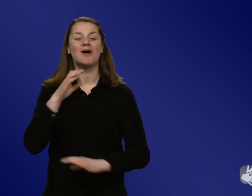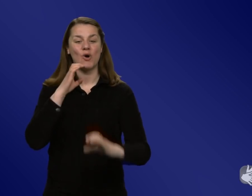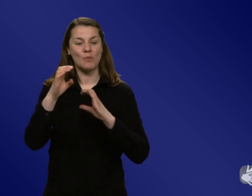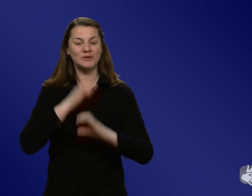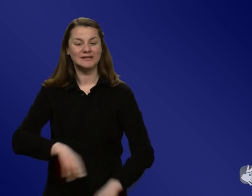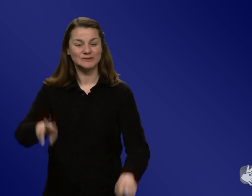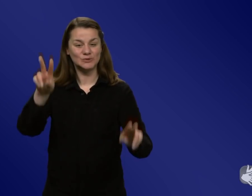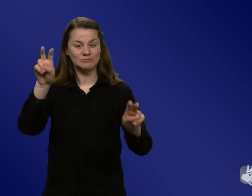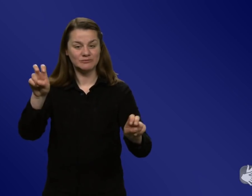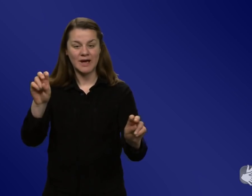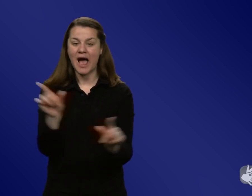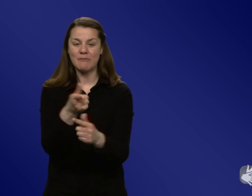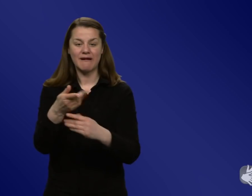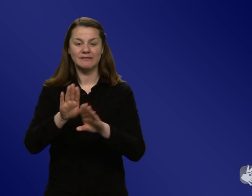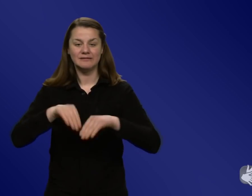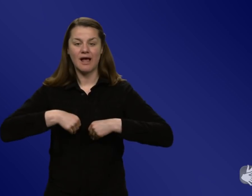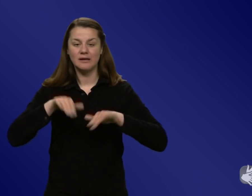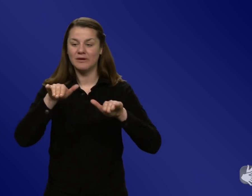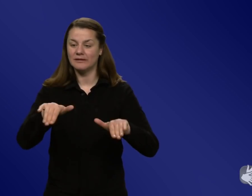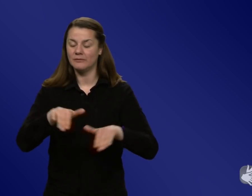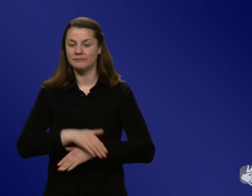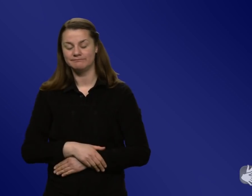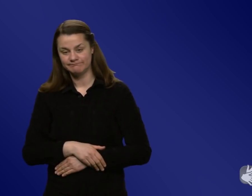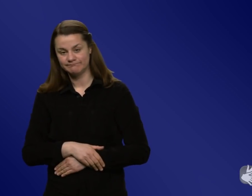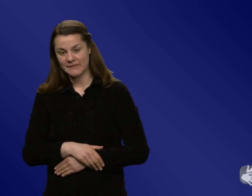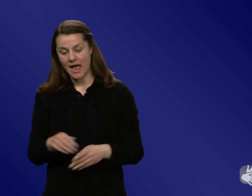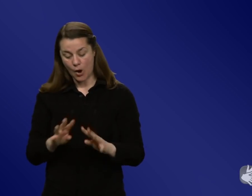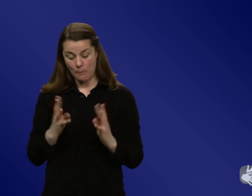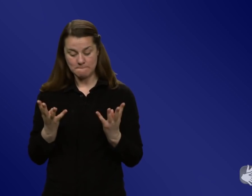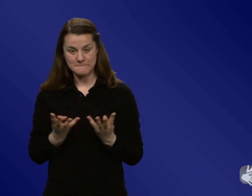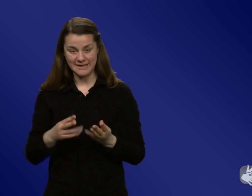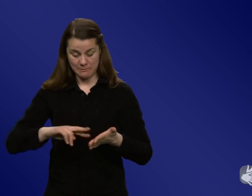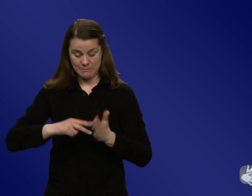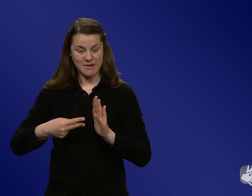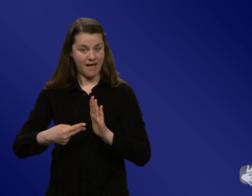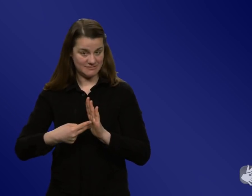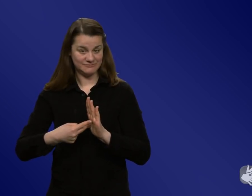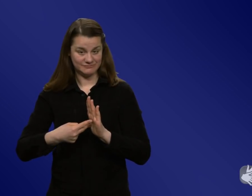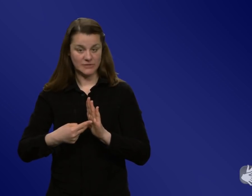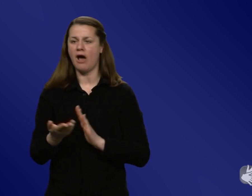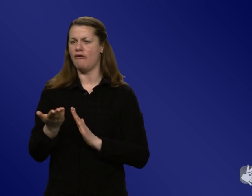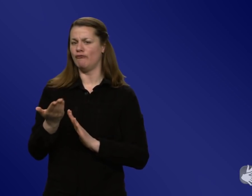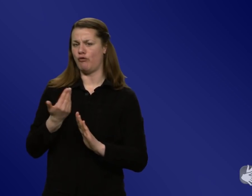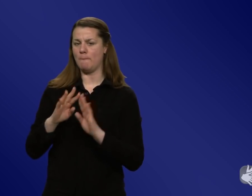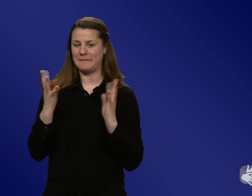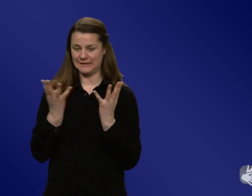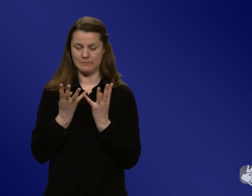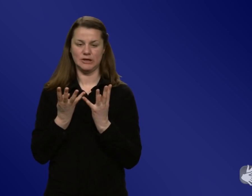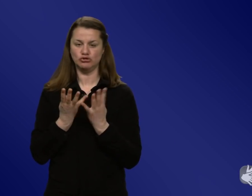Beispiel auch im Pandemieplan, der vor dieser Pandemie bestand und also dann jetzt dann sicher nochmal verändert wurde. Aber was man halt